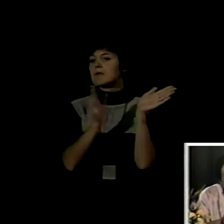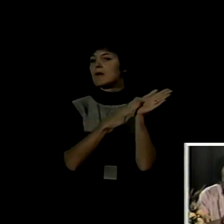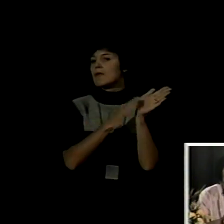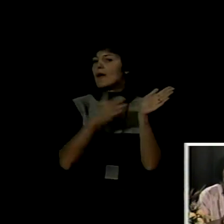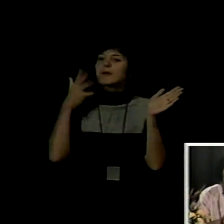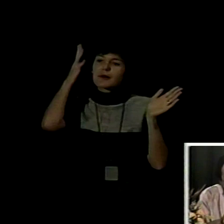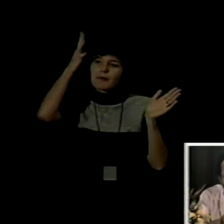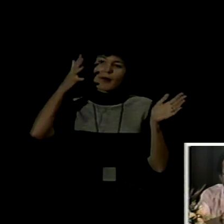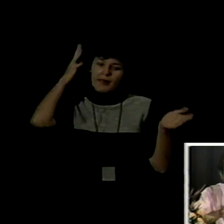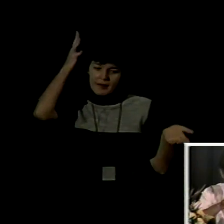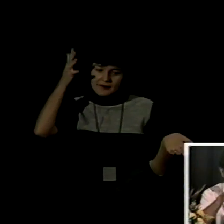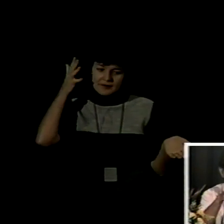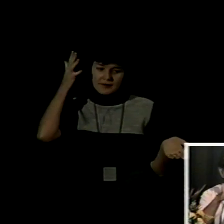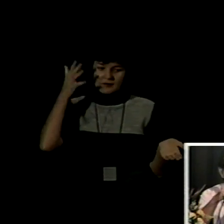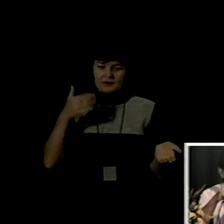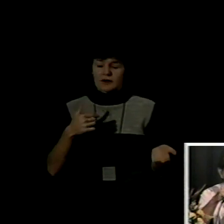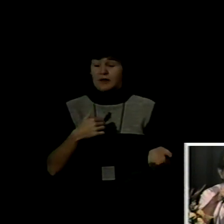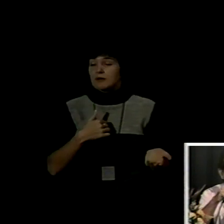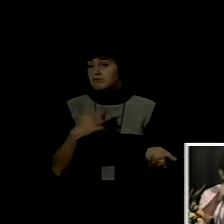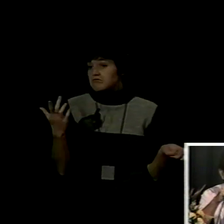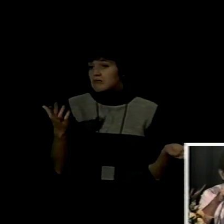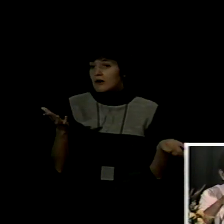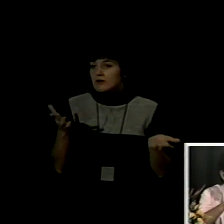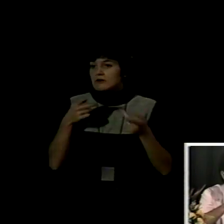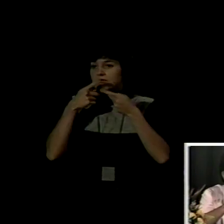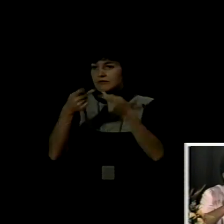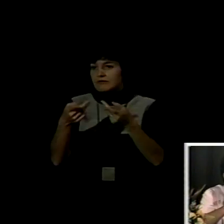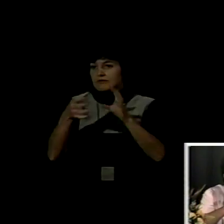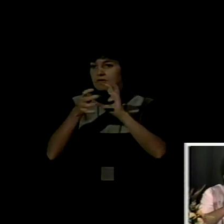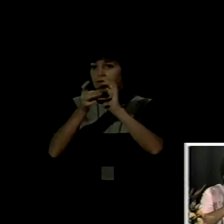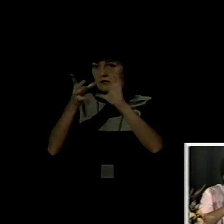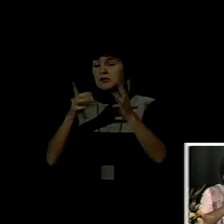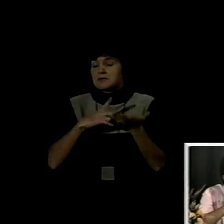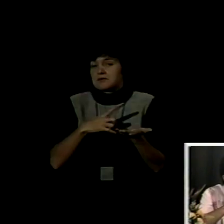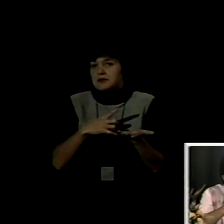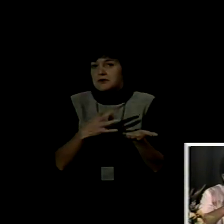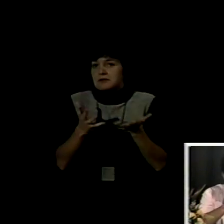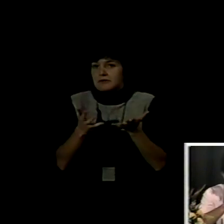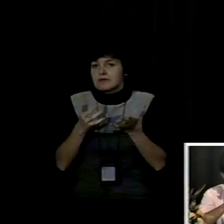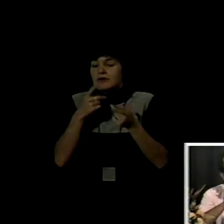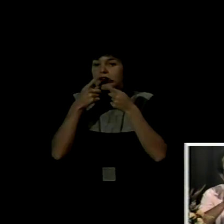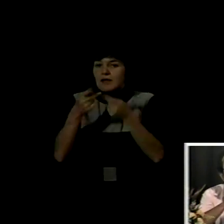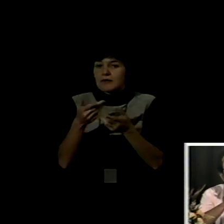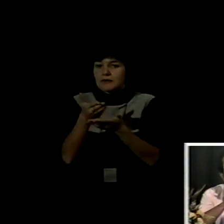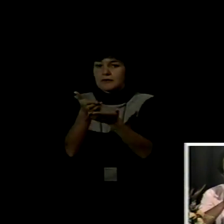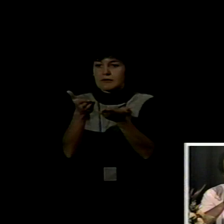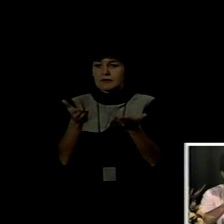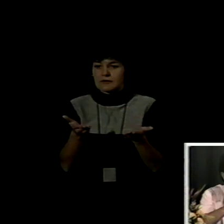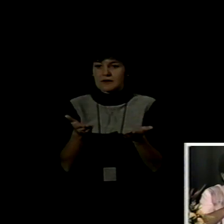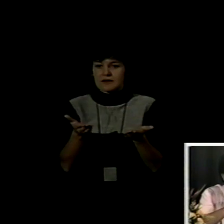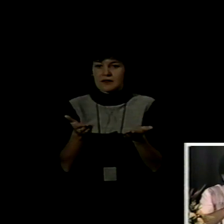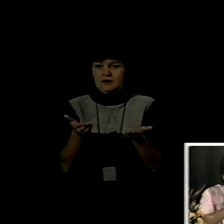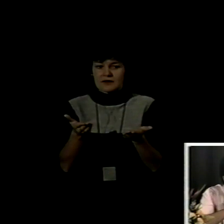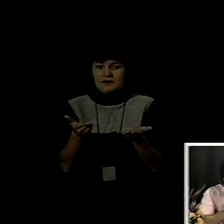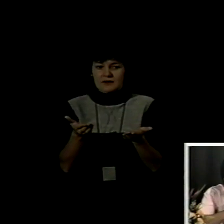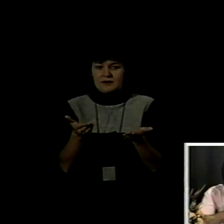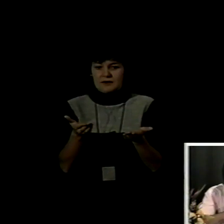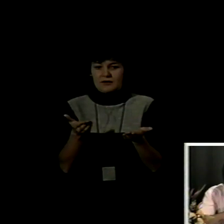permito, ante las expresiones de rechazo de los compañeros presentes, justificadas, por